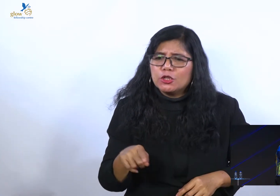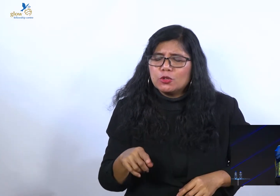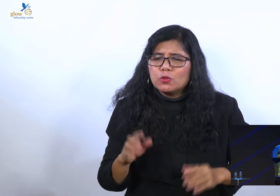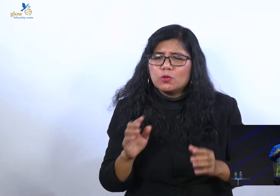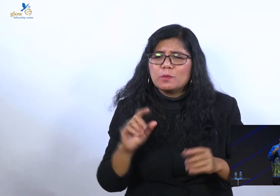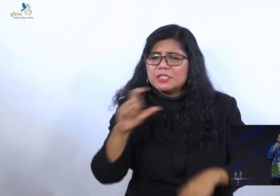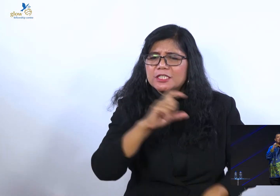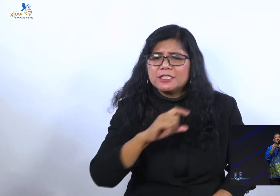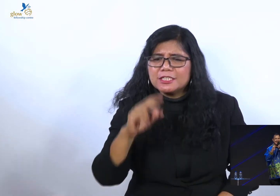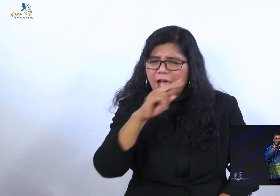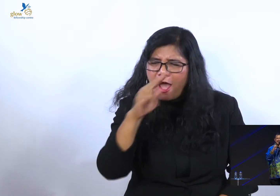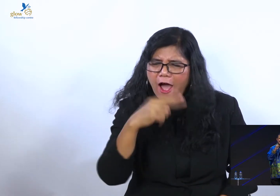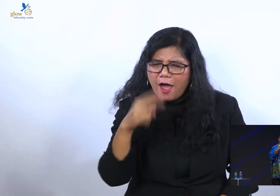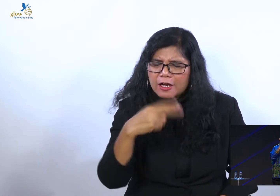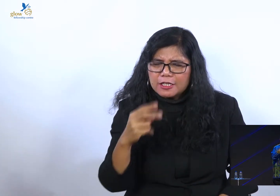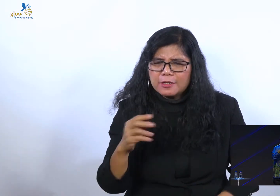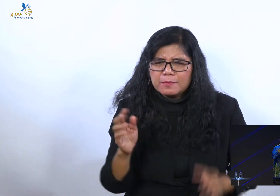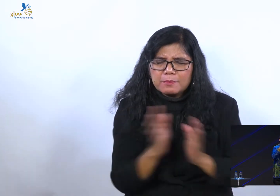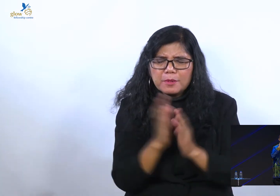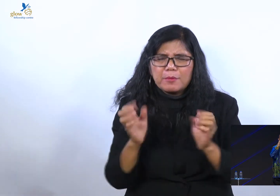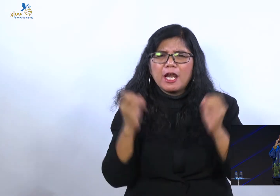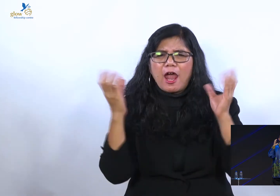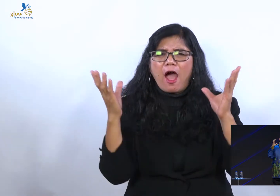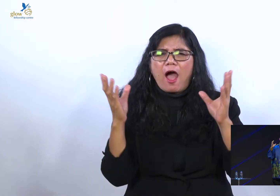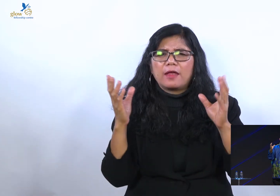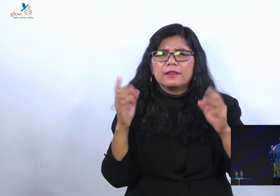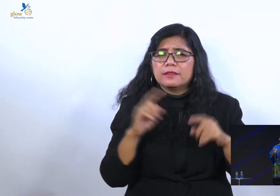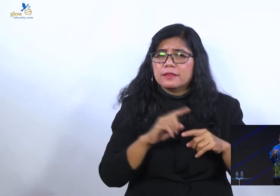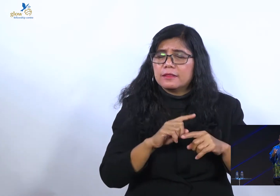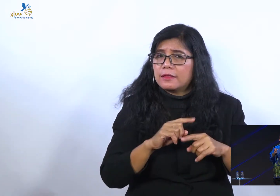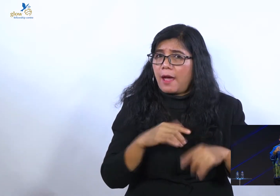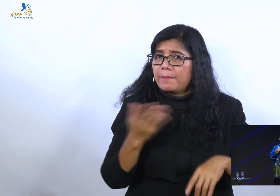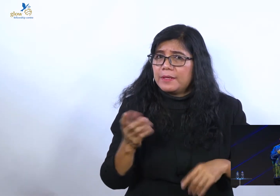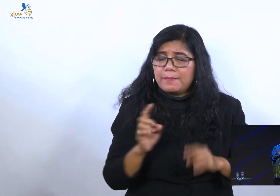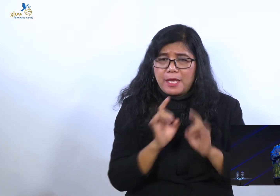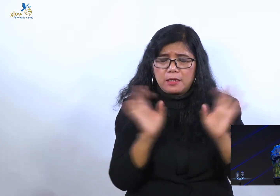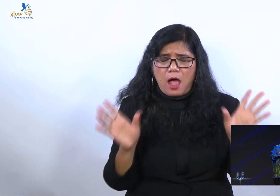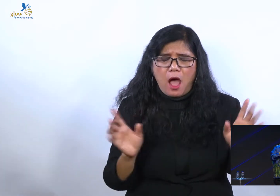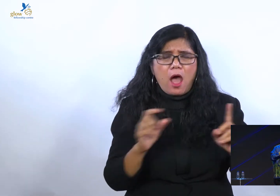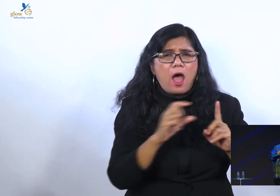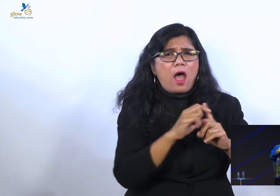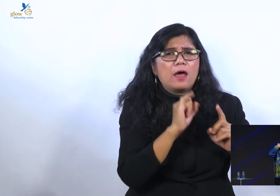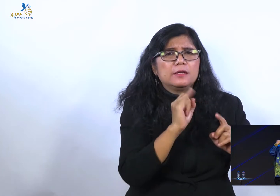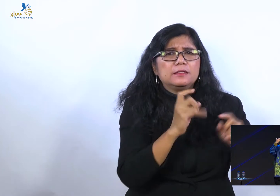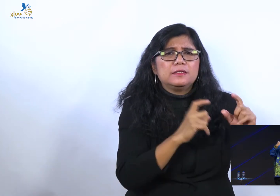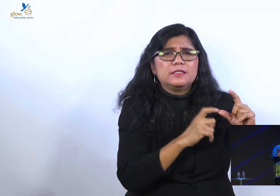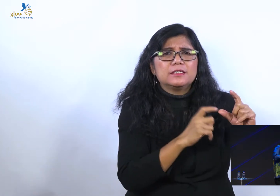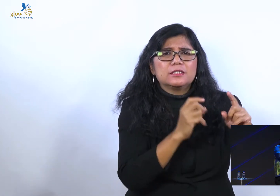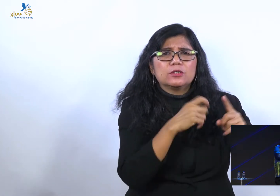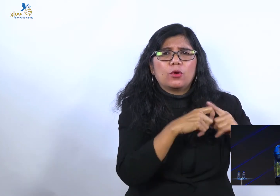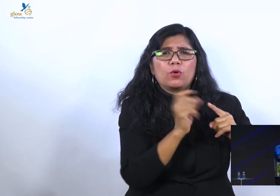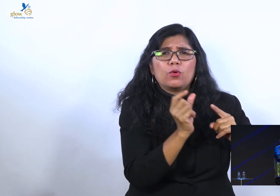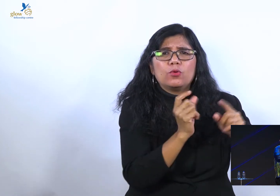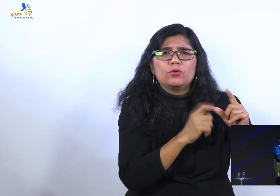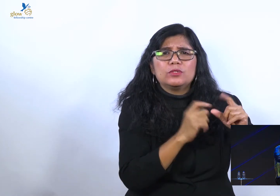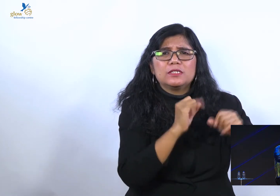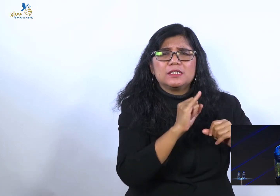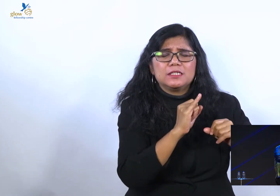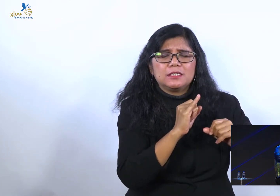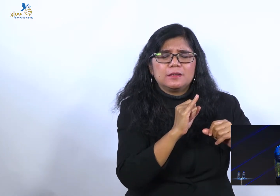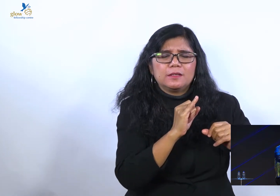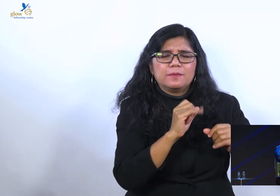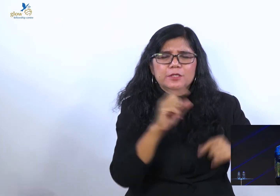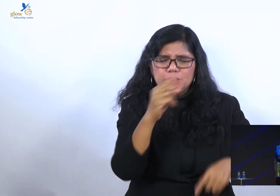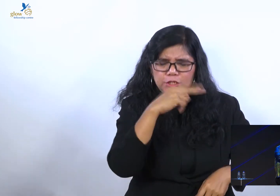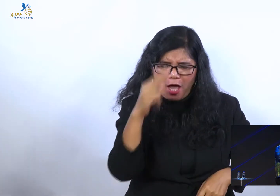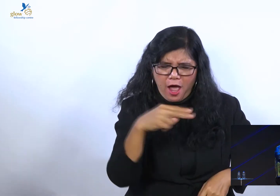pemenang. Tapi diskusi. Iya kan. Mencari dan menggali kebenaran. Sampai kita semua menjadi segambar serupa dengan Kristus.